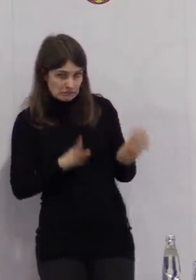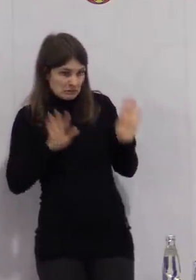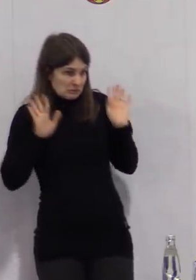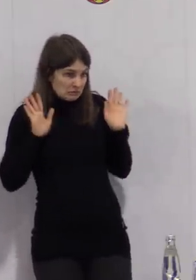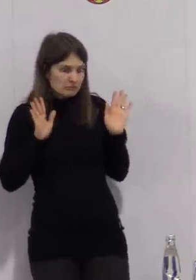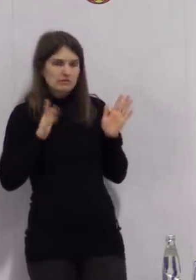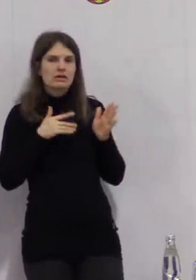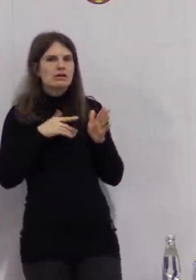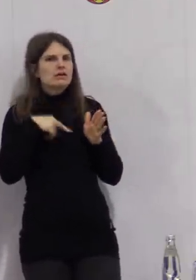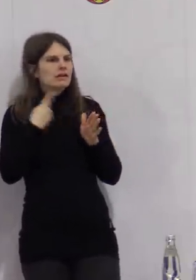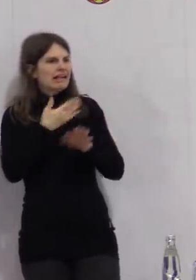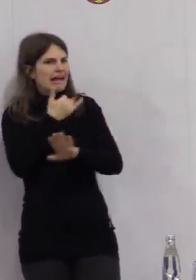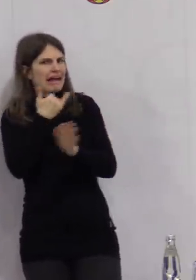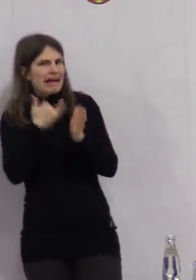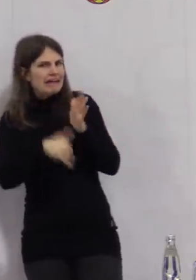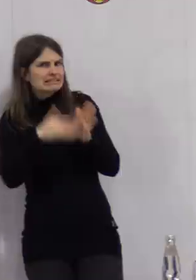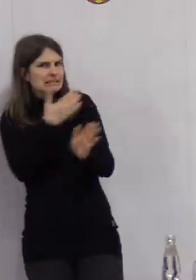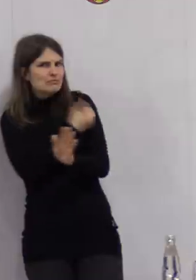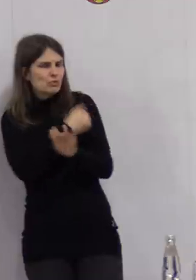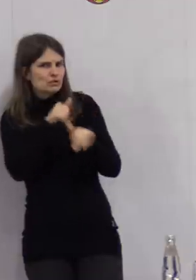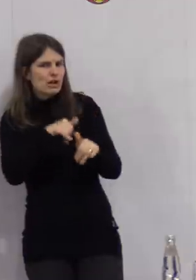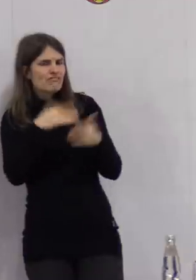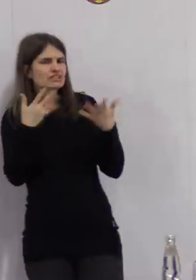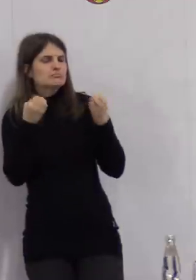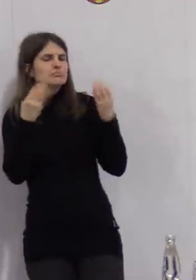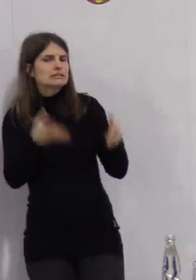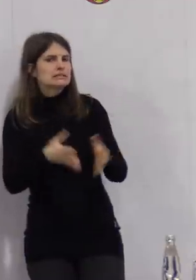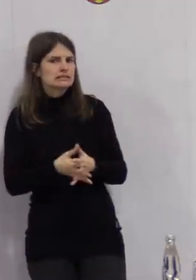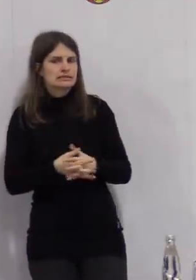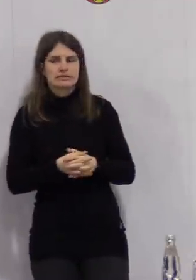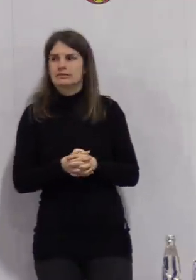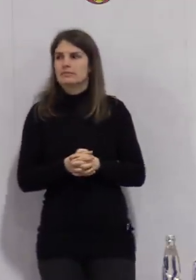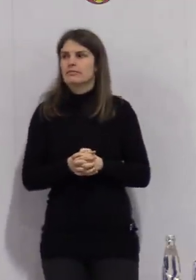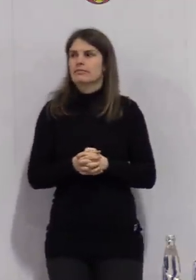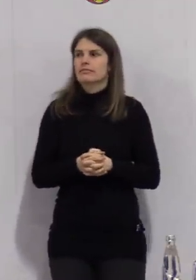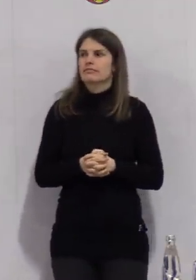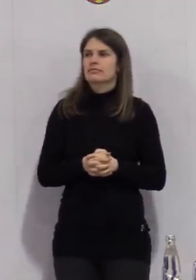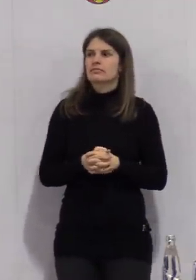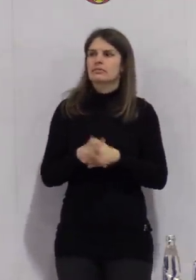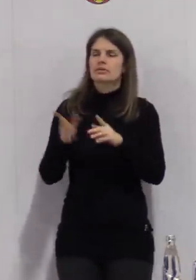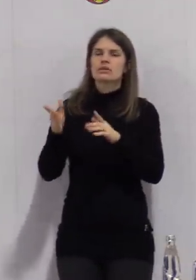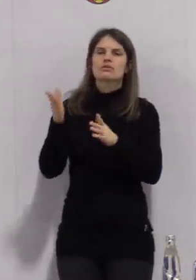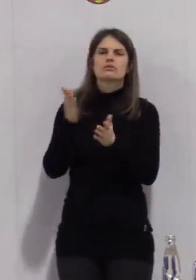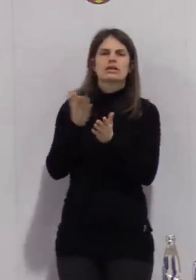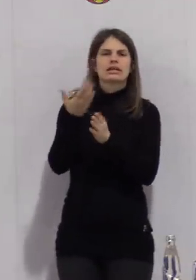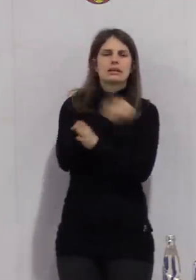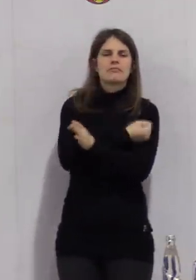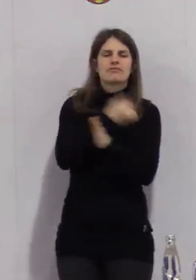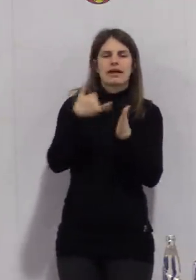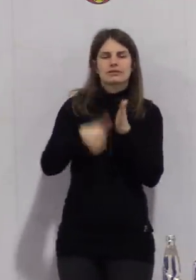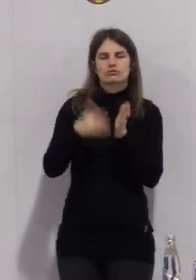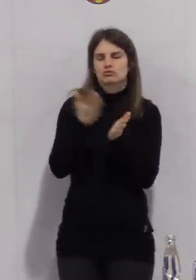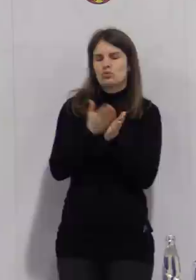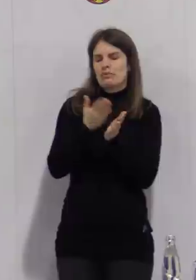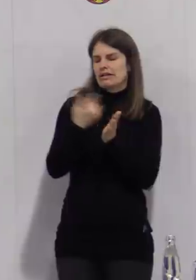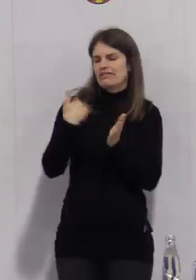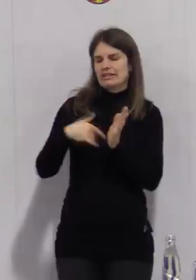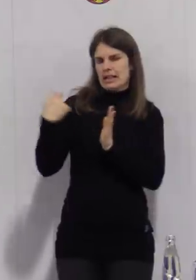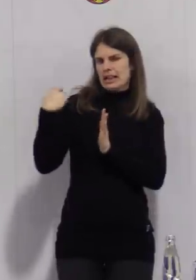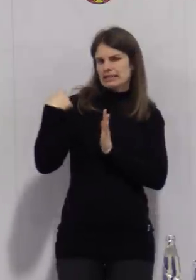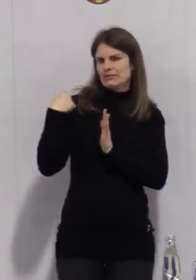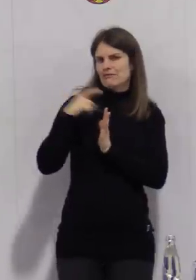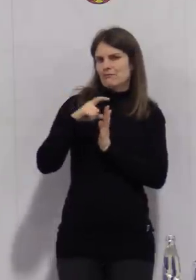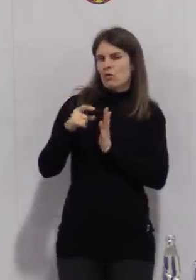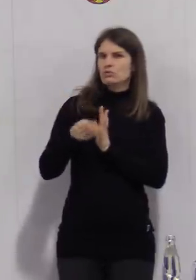sollte, was passiert mit dem Rest? Also wir haben uns zu den Impften schon mal geäußert. Ich glaube, das war die letzte oder vorletzte